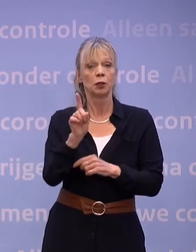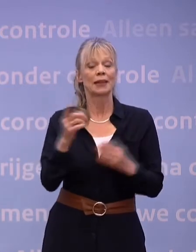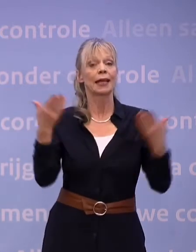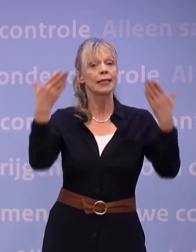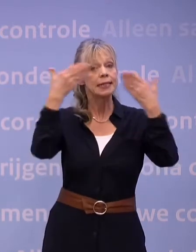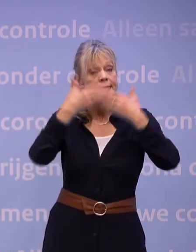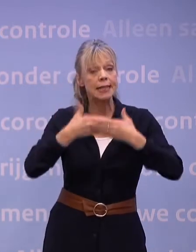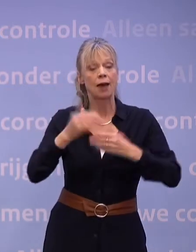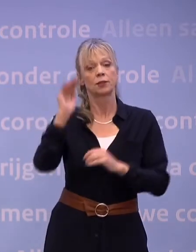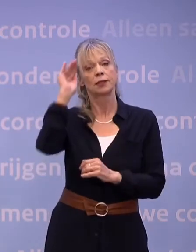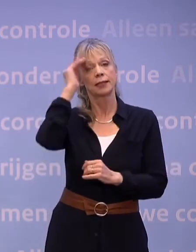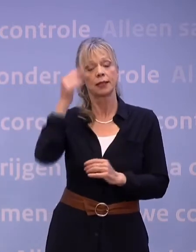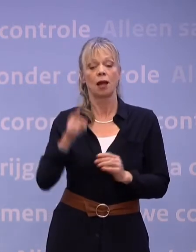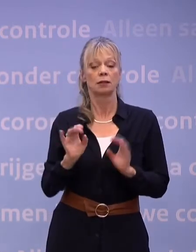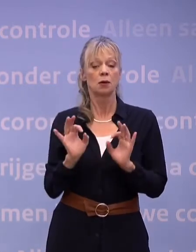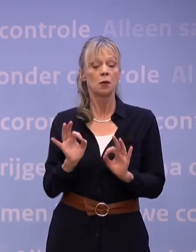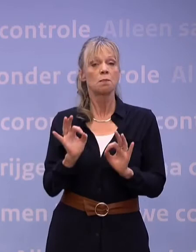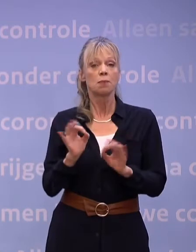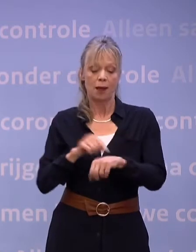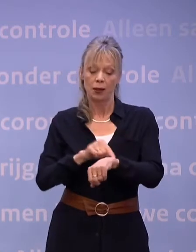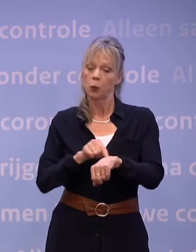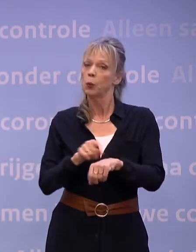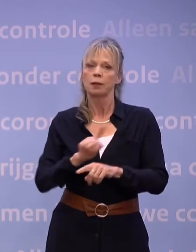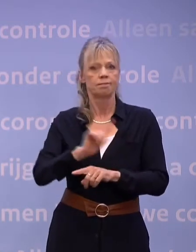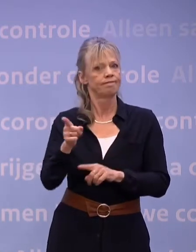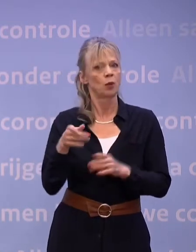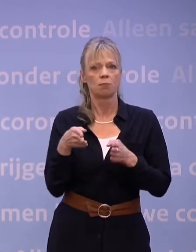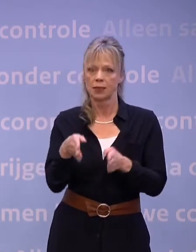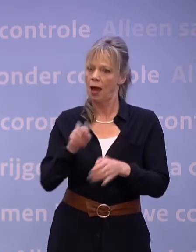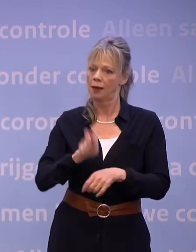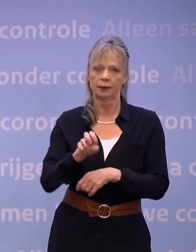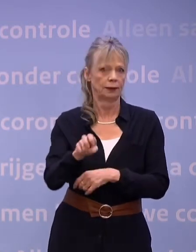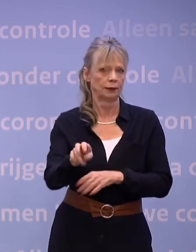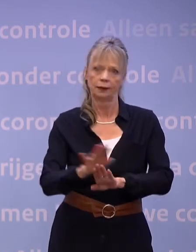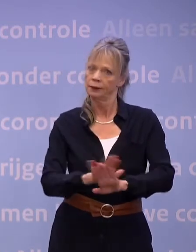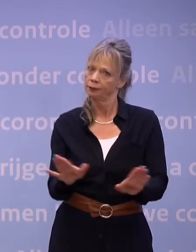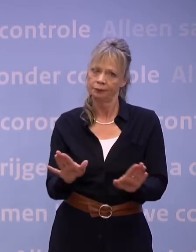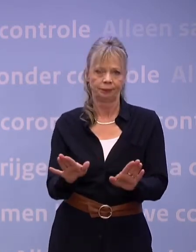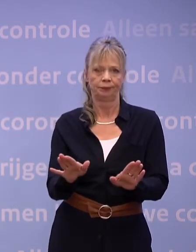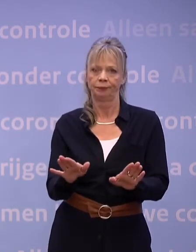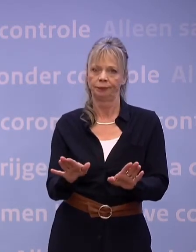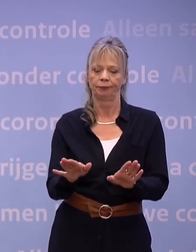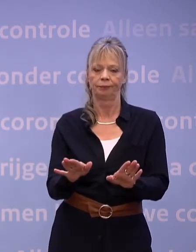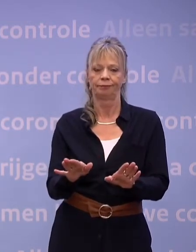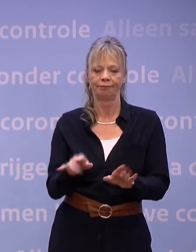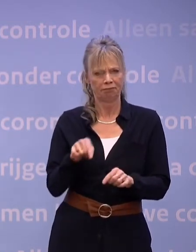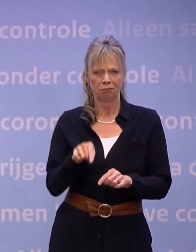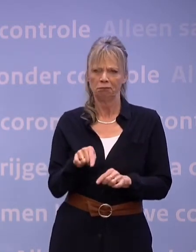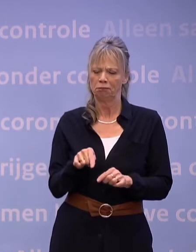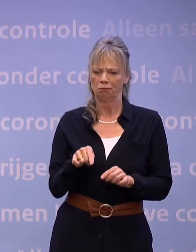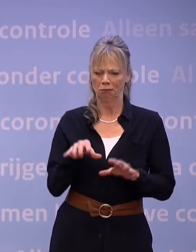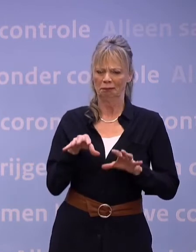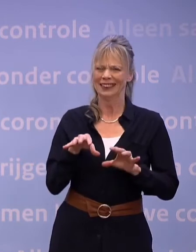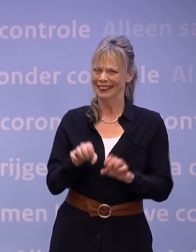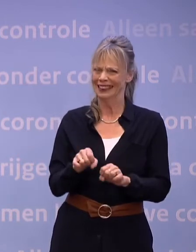en s'nachts tussen bepaalde uren niet op straat mag zijn. Dat is natuurlijk een heel ingrijpende maatregel waar